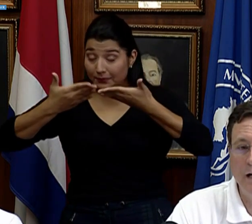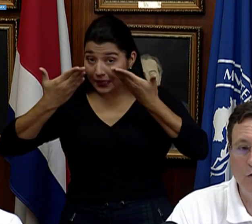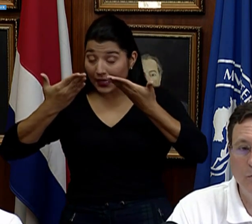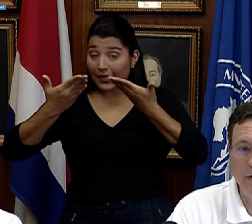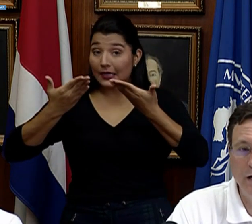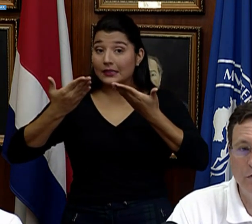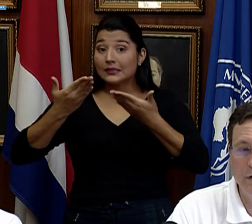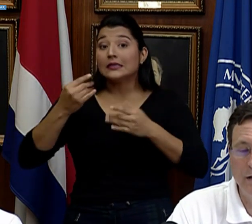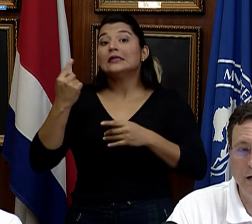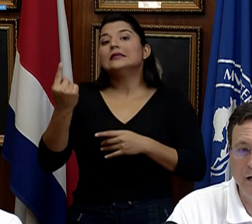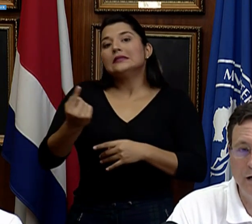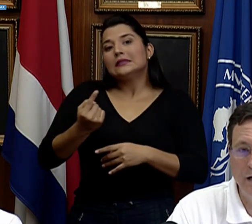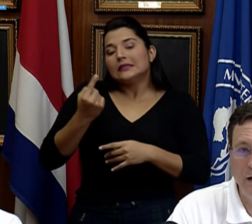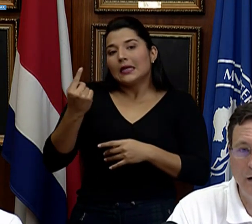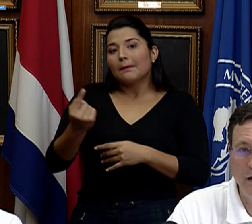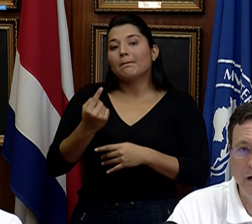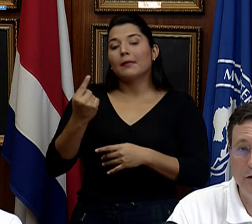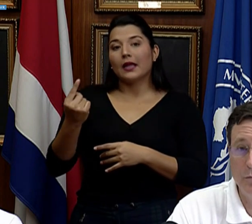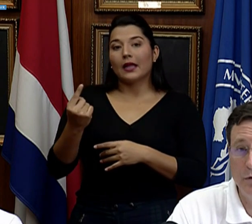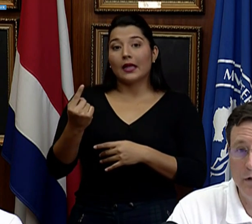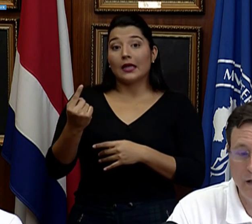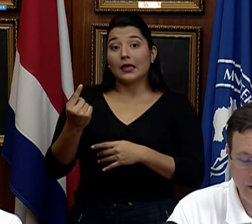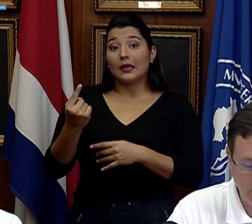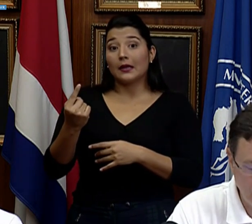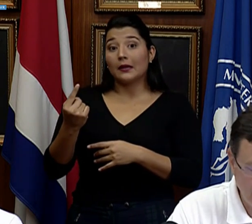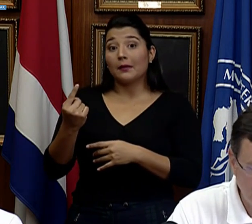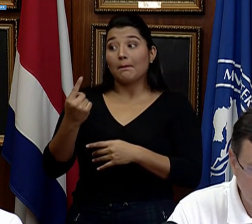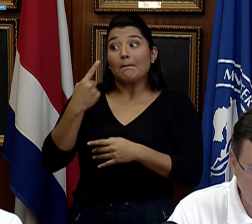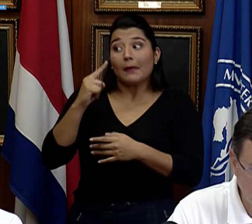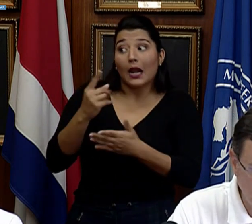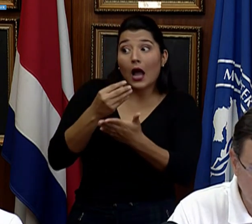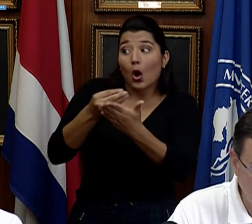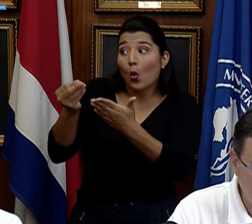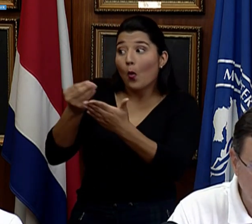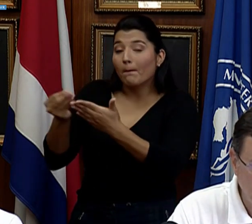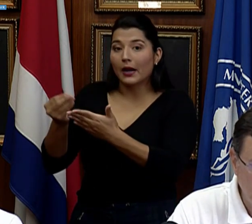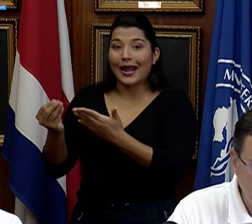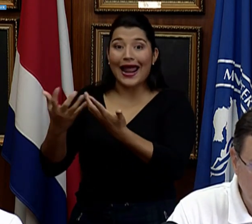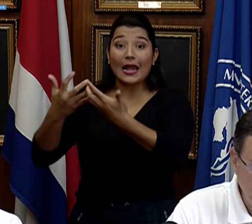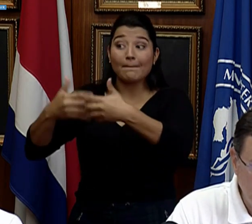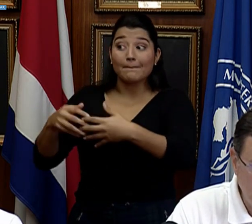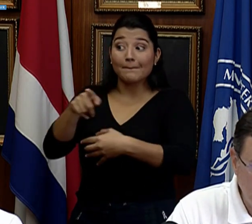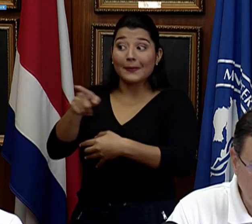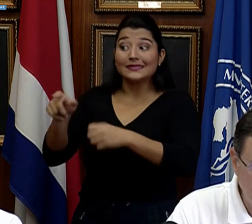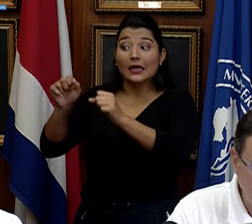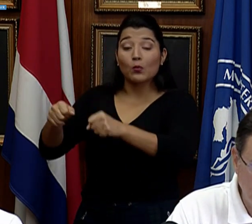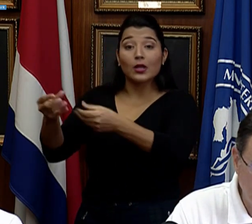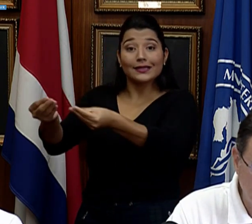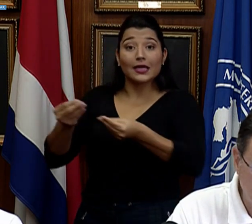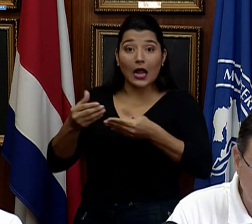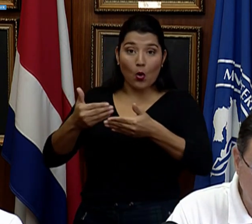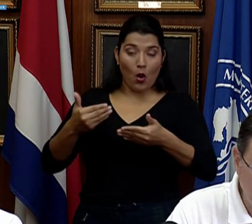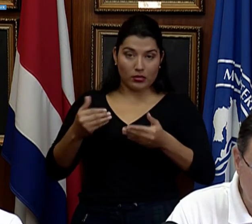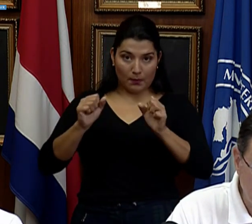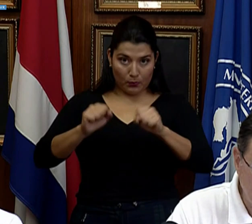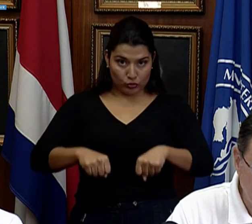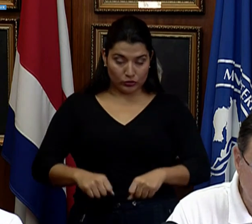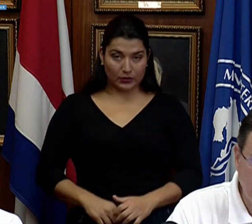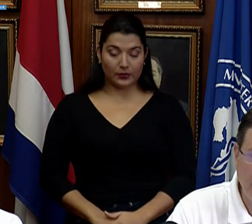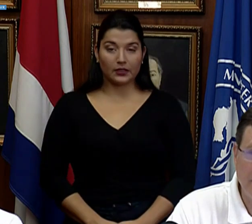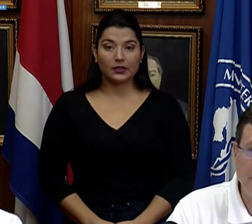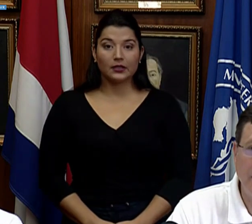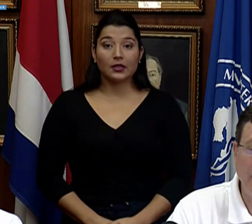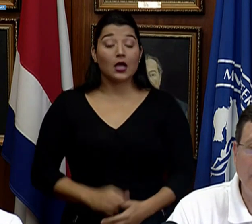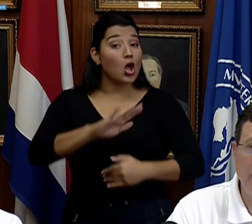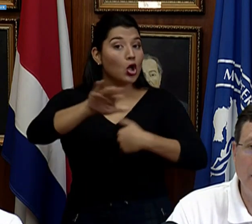miras a comprar a los que tengan la disponibilidad al más corto plazo. Y bueno, todas las